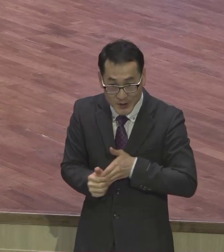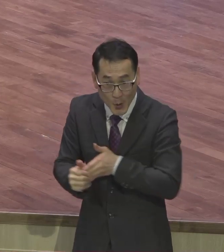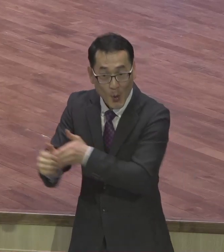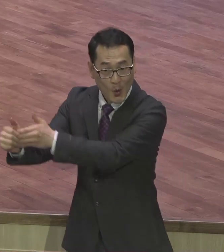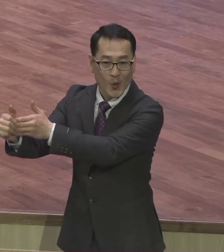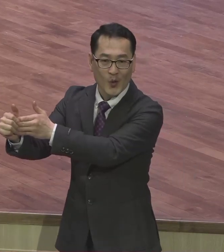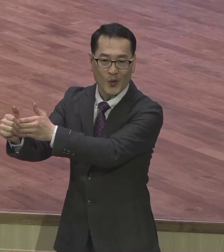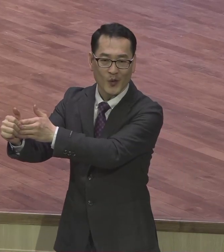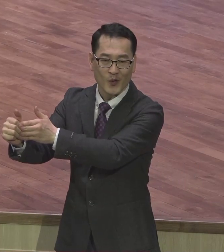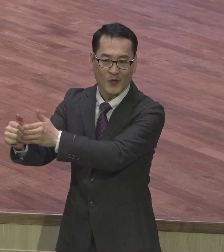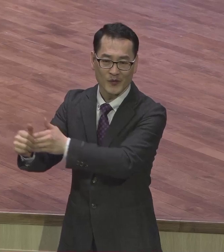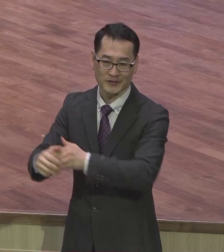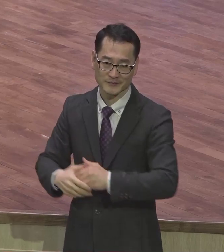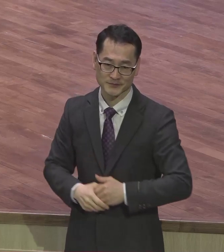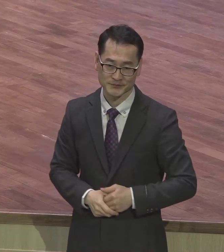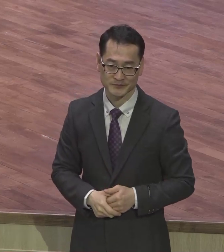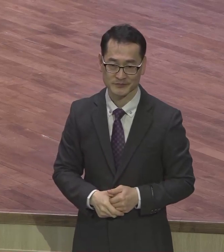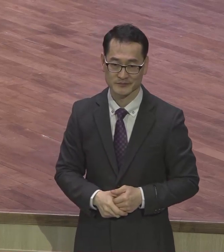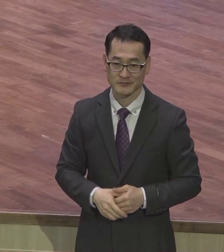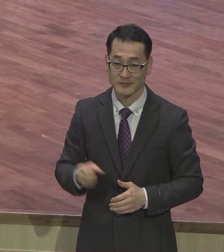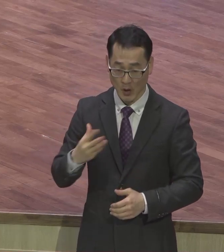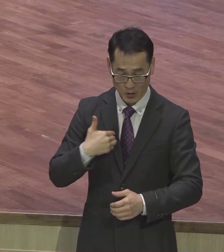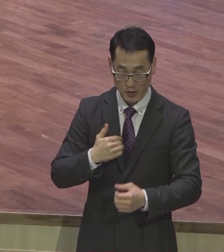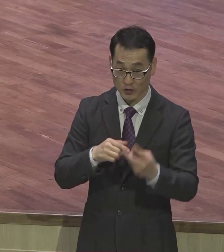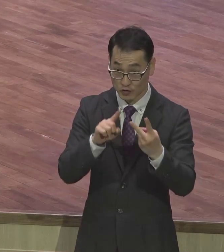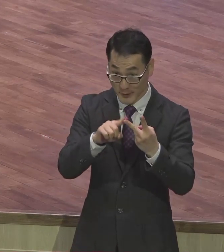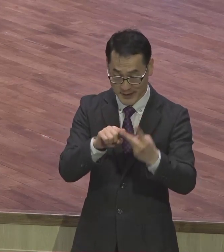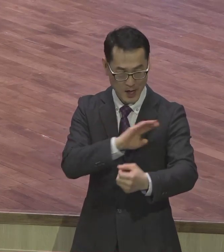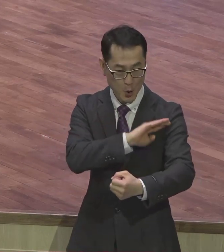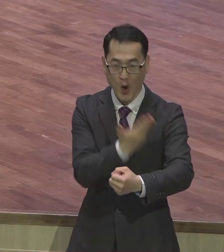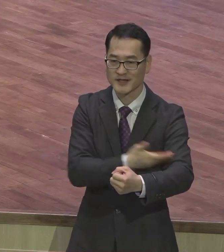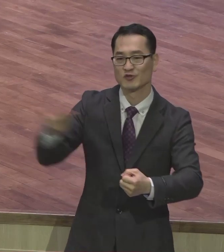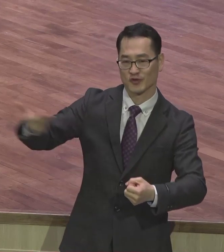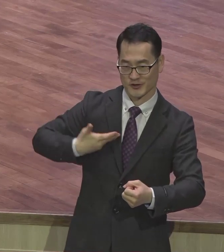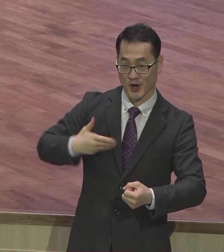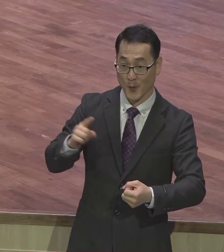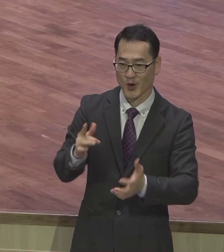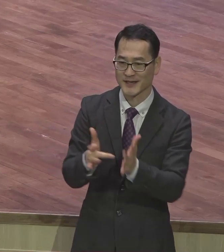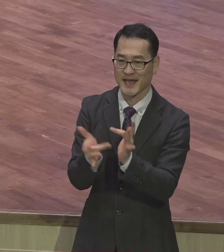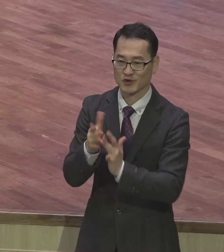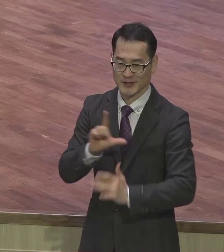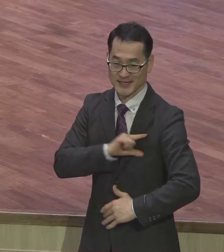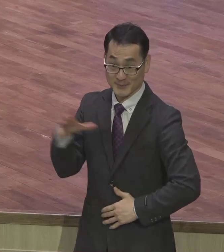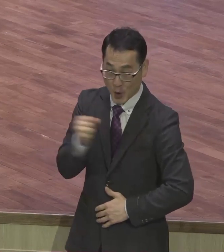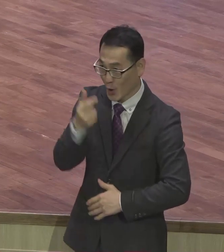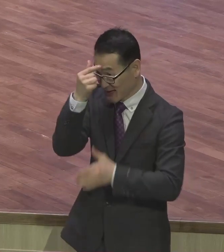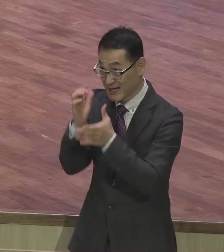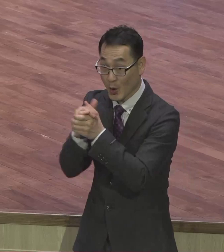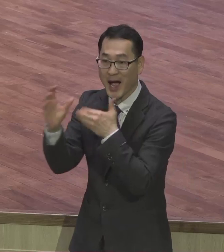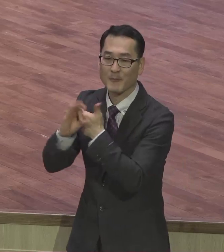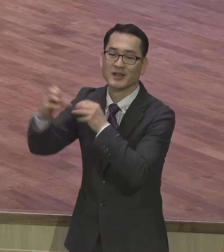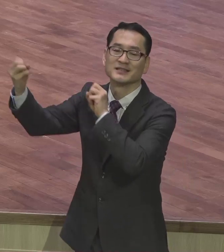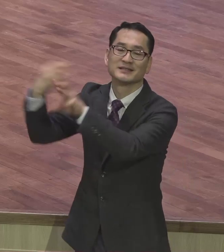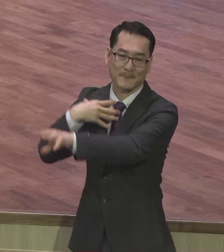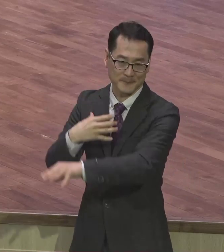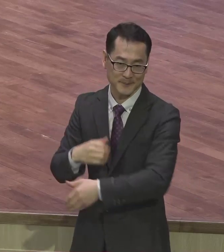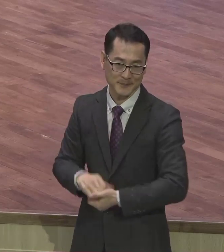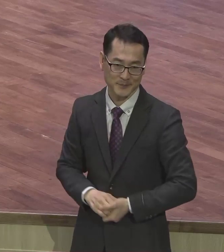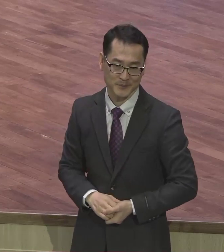살아야 돼요 또 우리에게 권세를 줘야 돼요 권세가 뭐냐 예수 이름으로 기도하면 응답받아요 예수님 이름으로 내 이름으로 기도해라